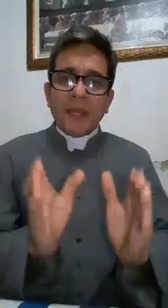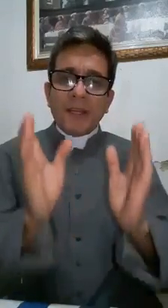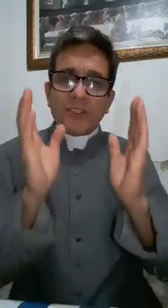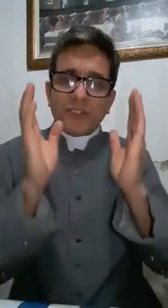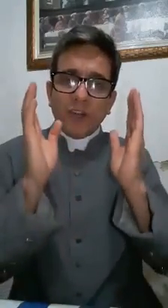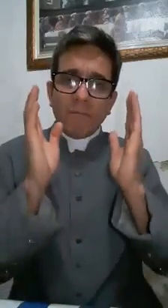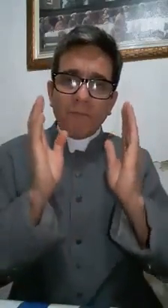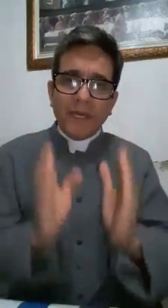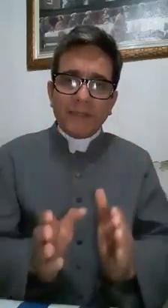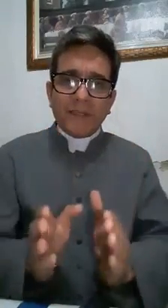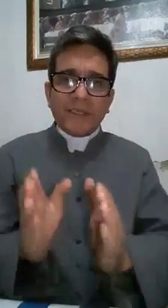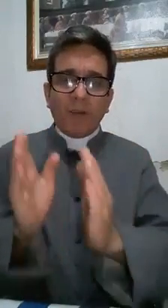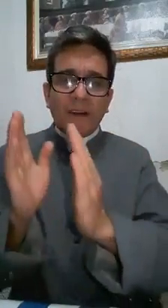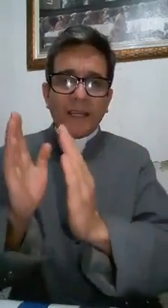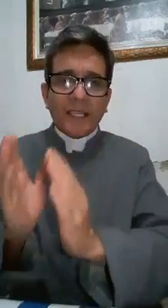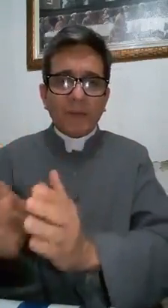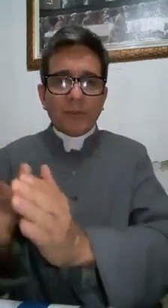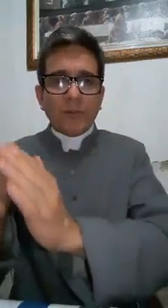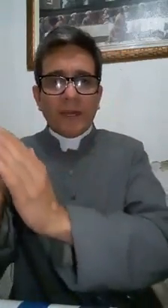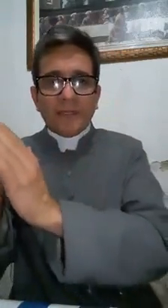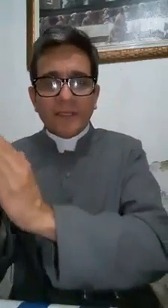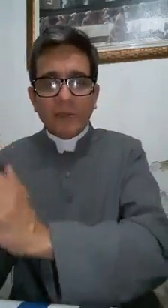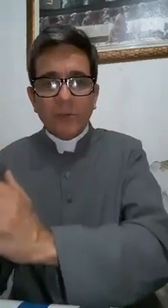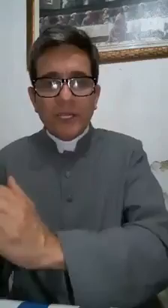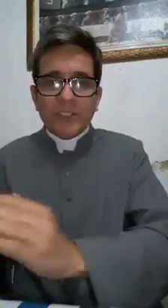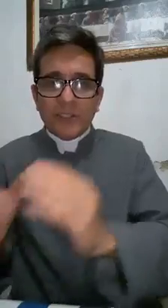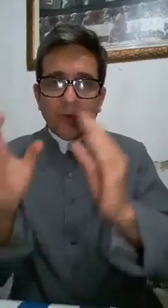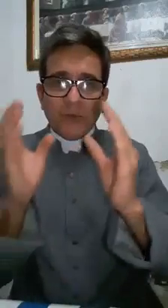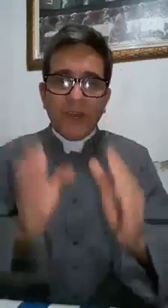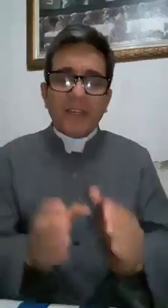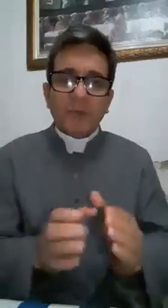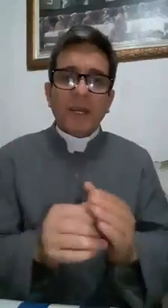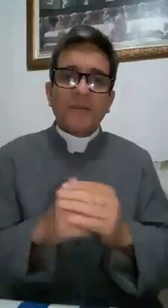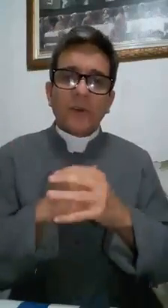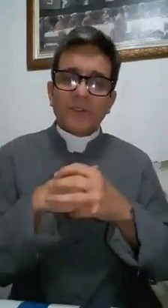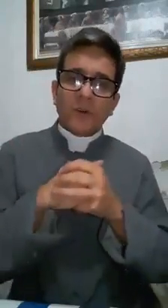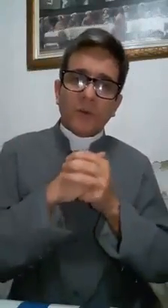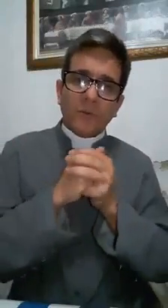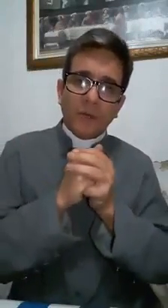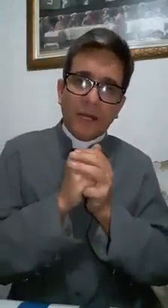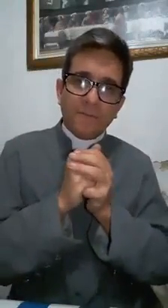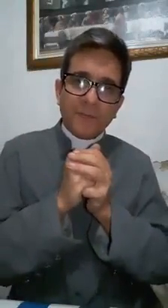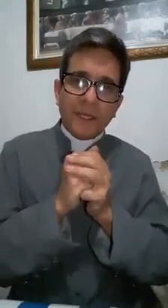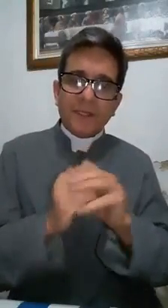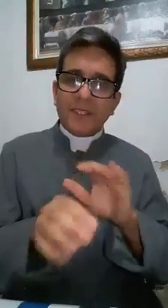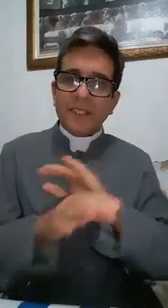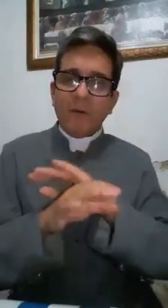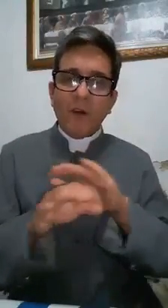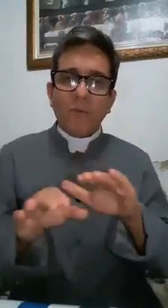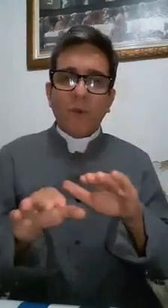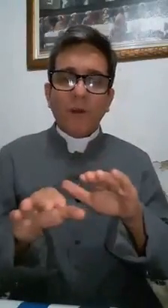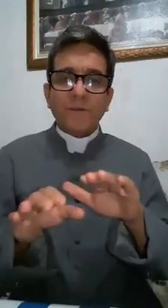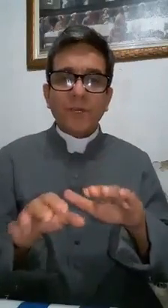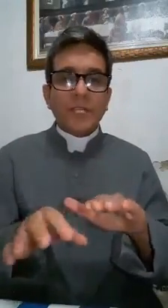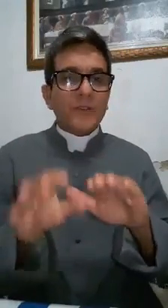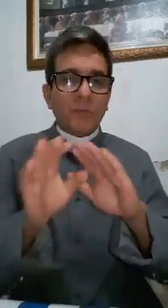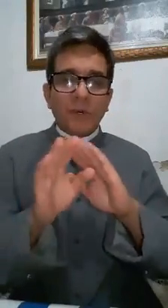somente salvaríamos o Brasil se houvesse uma revolução popular. Se não é o povo, não